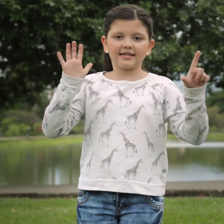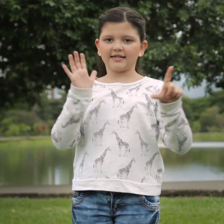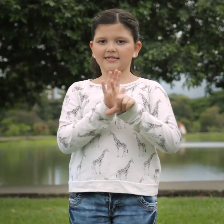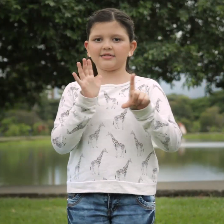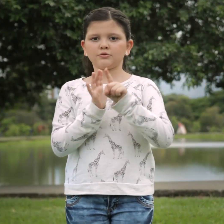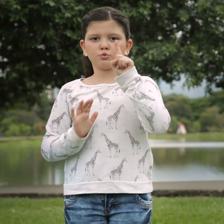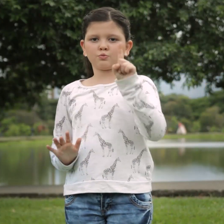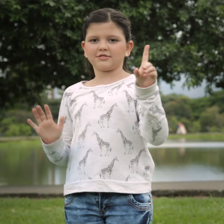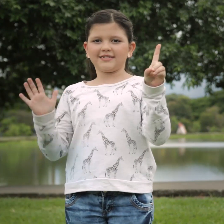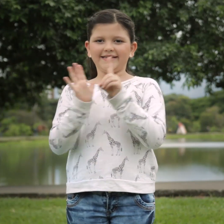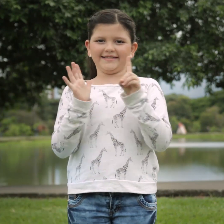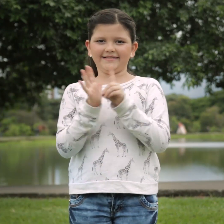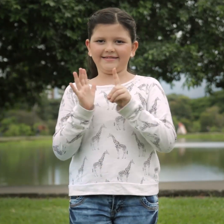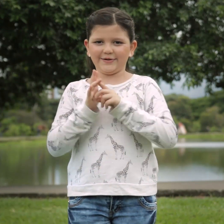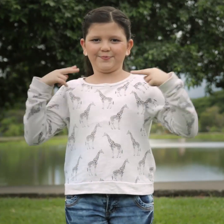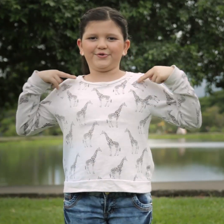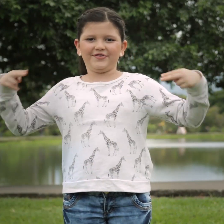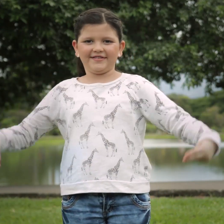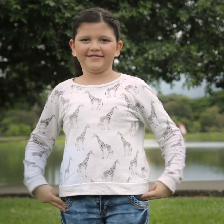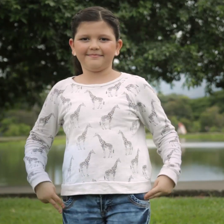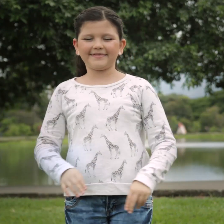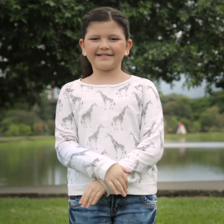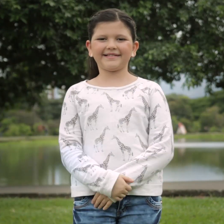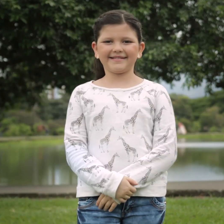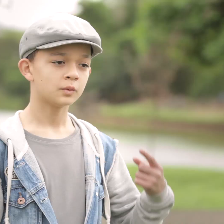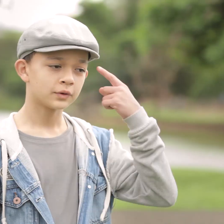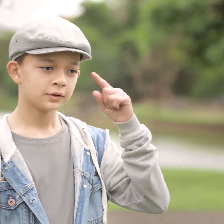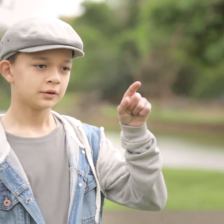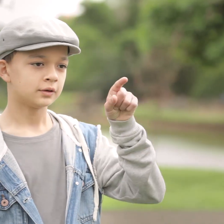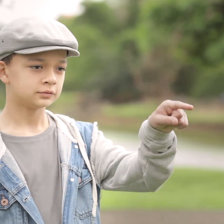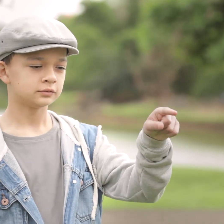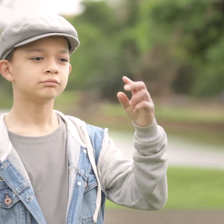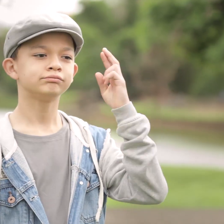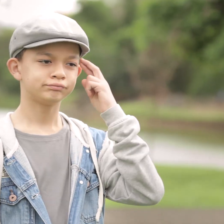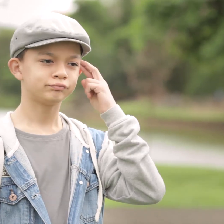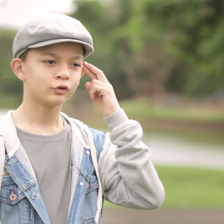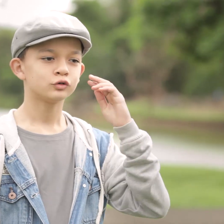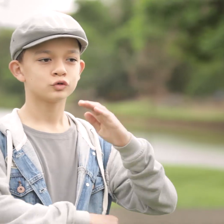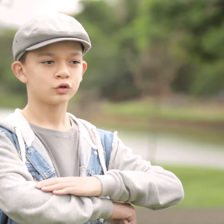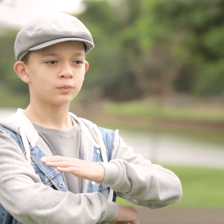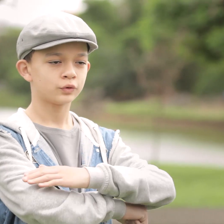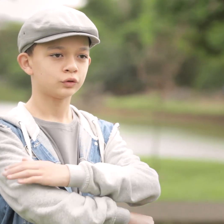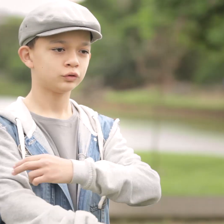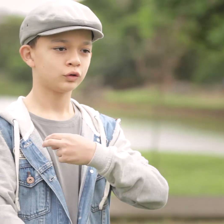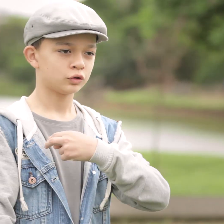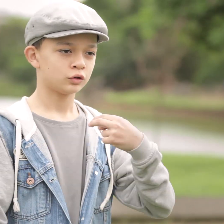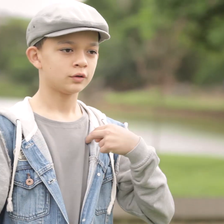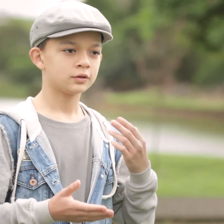Esto, más allá de una ley, es un derecho humano. Por esta razón, Colby